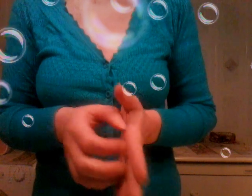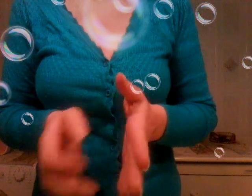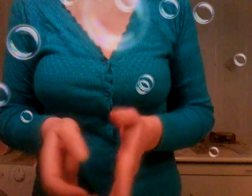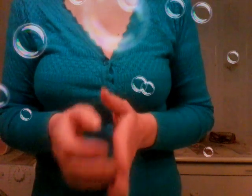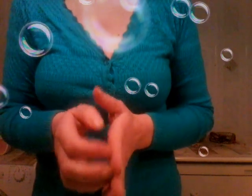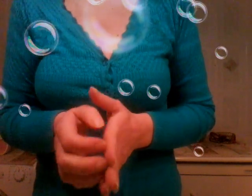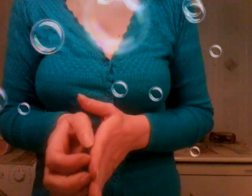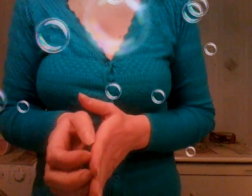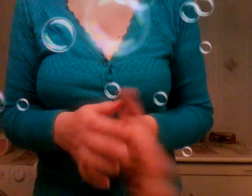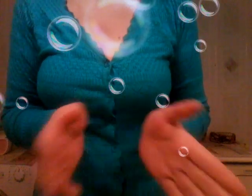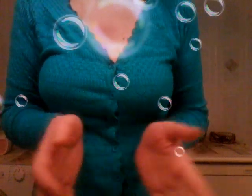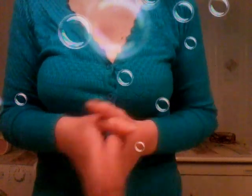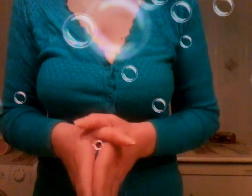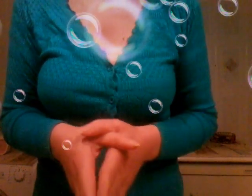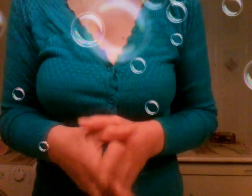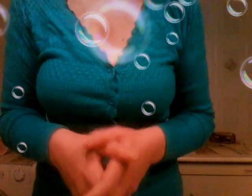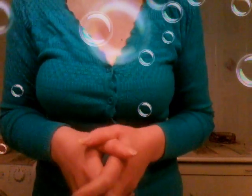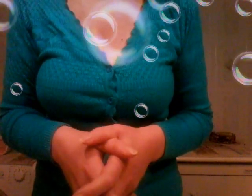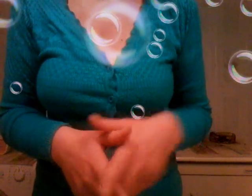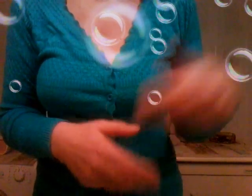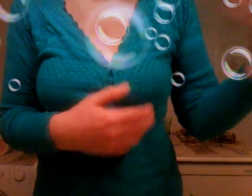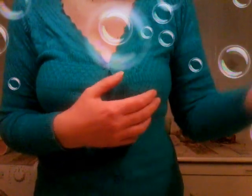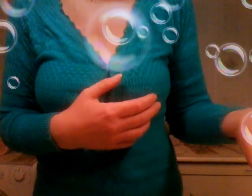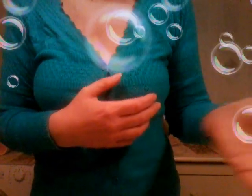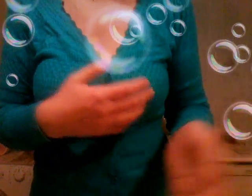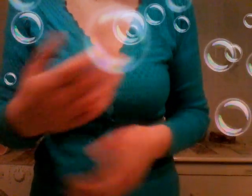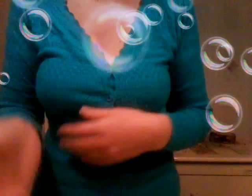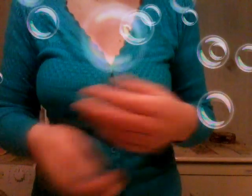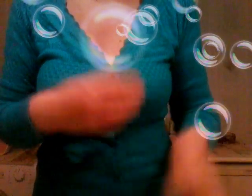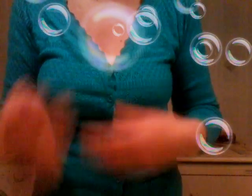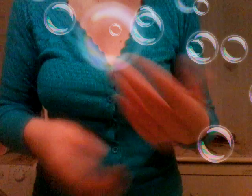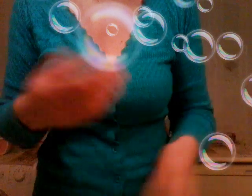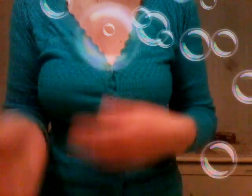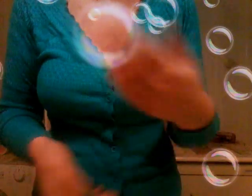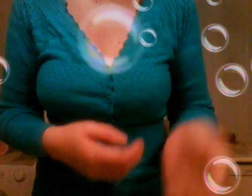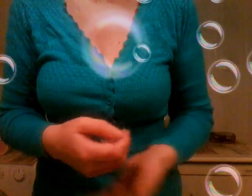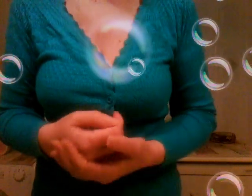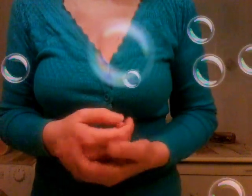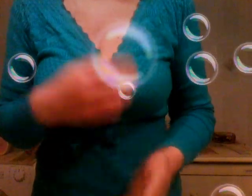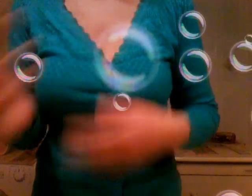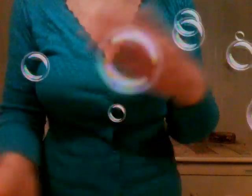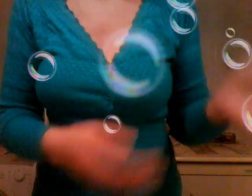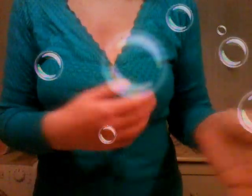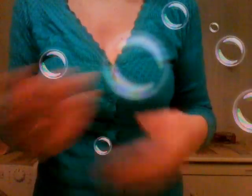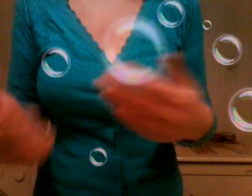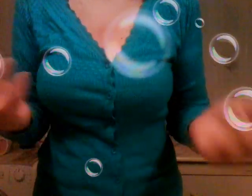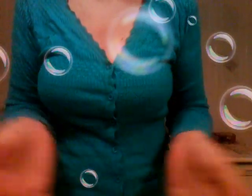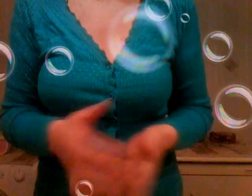quando sono nata io ha fatto la casalinga poi è andata a lavorare poi ha fatto beneficenza però insomma c'è stato degli